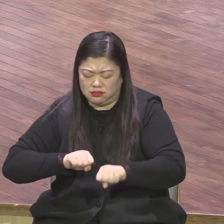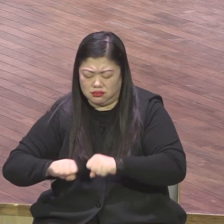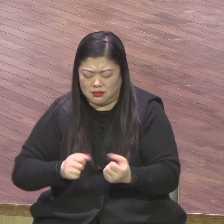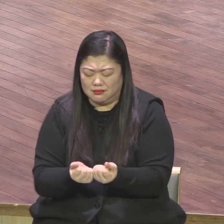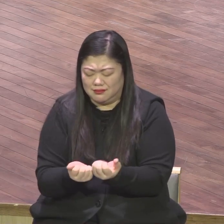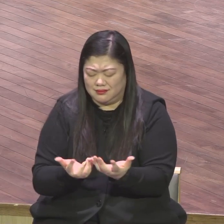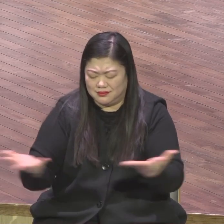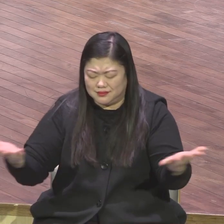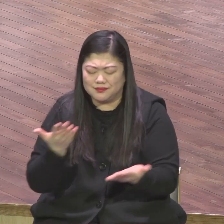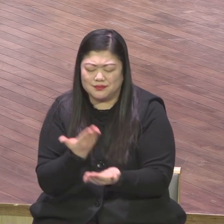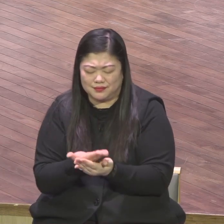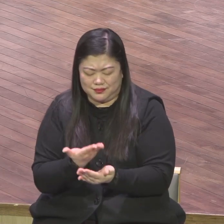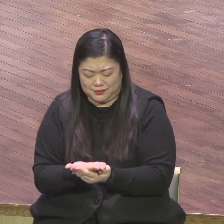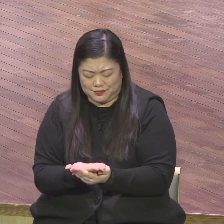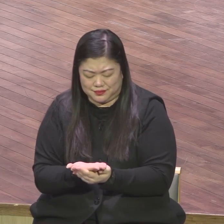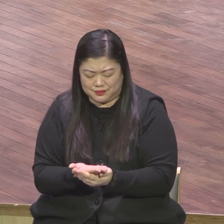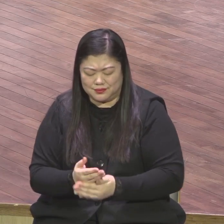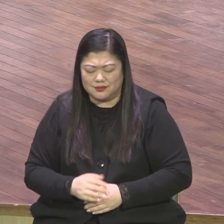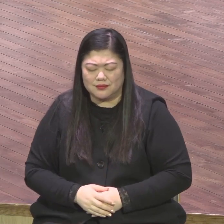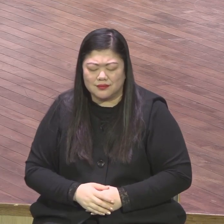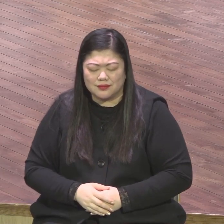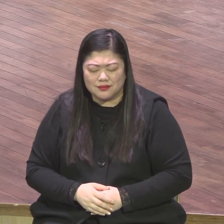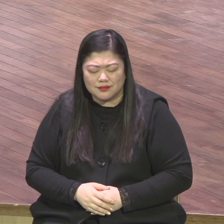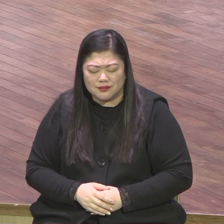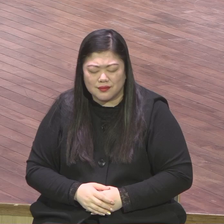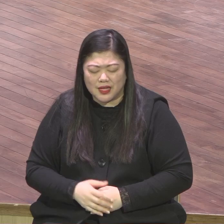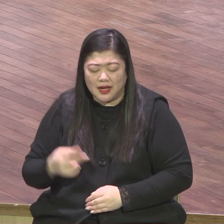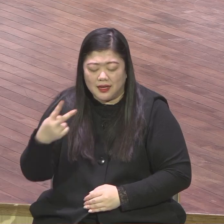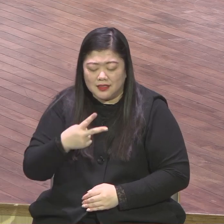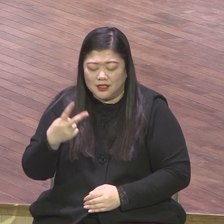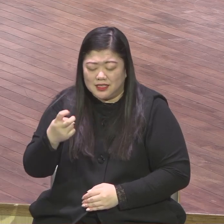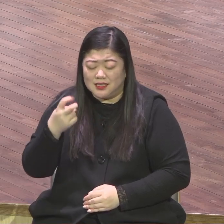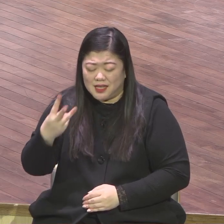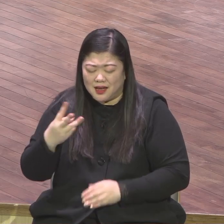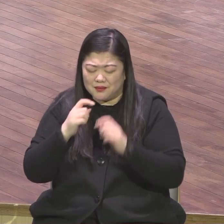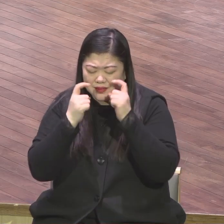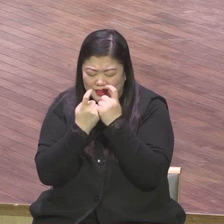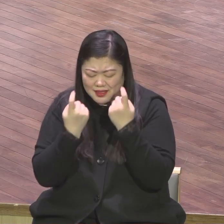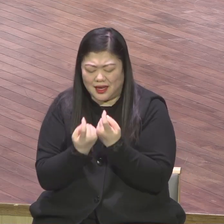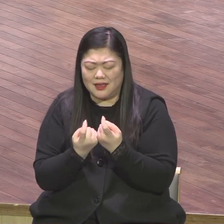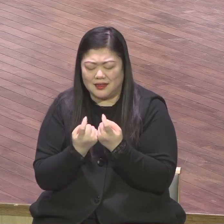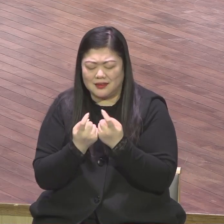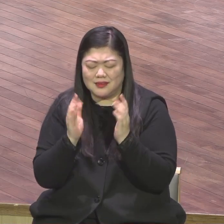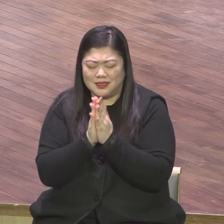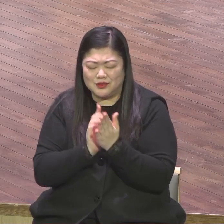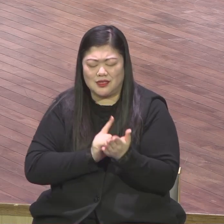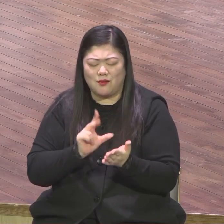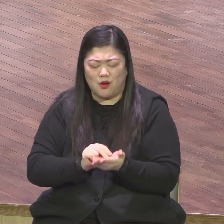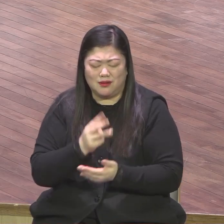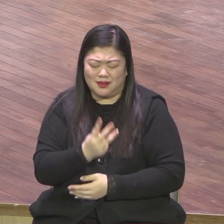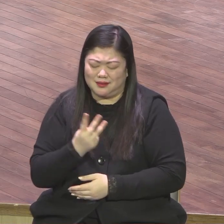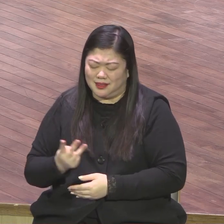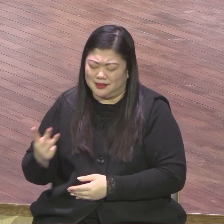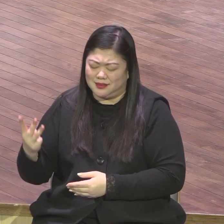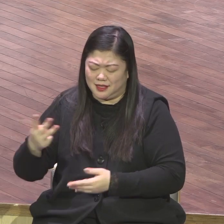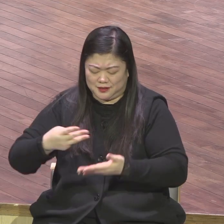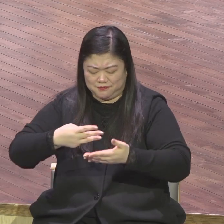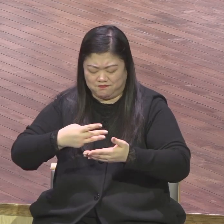주옵사사 2023년 응답받을 기도제목 세가지를 써서 하나님의 옆에 들었습니다 온라인으로 또